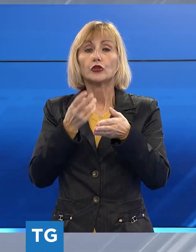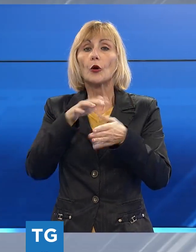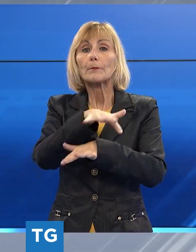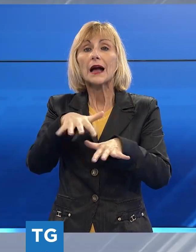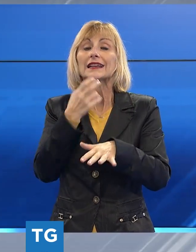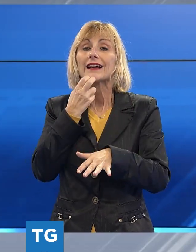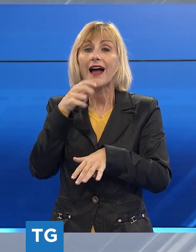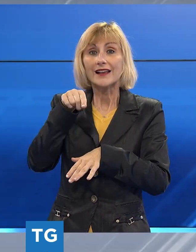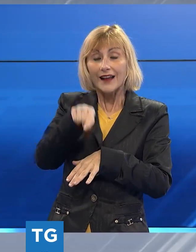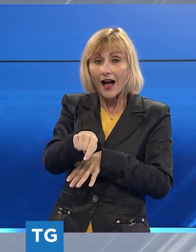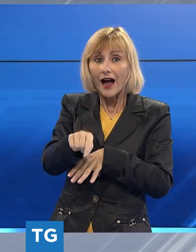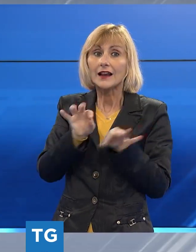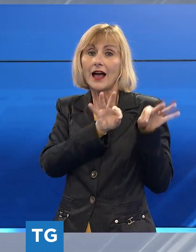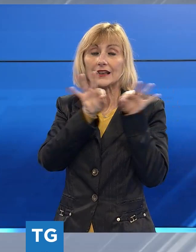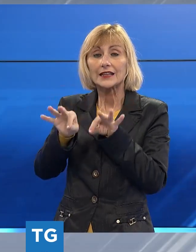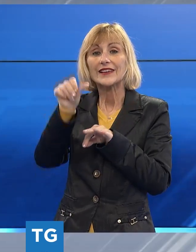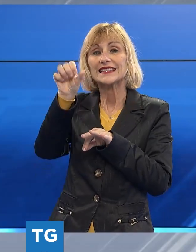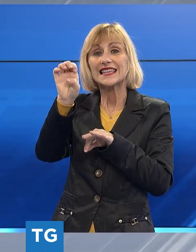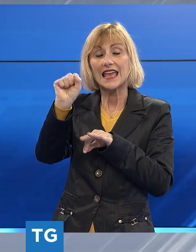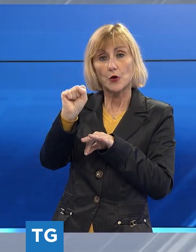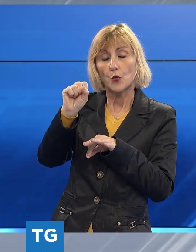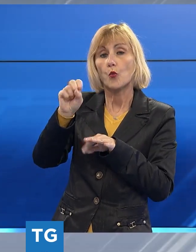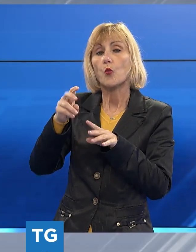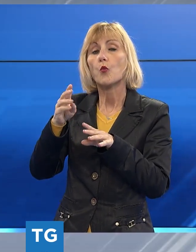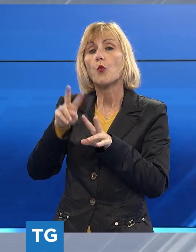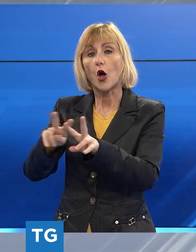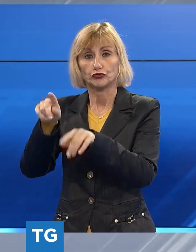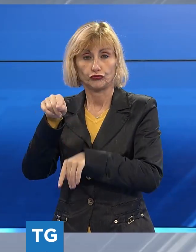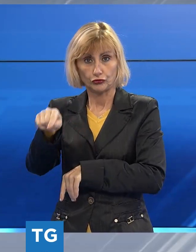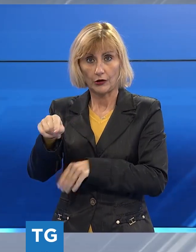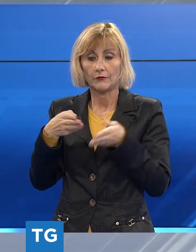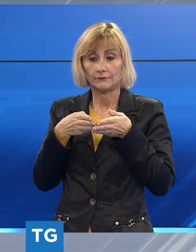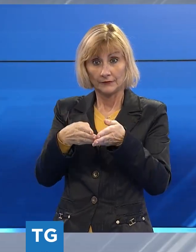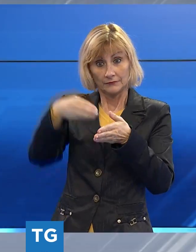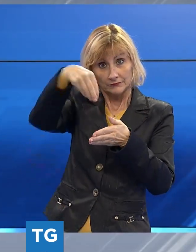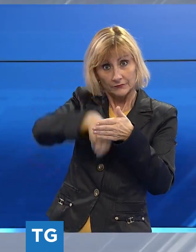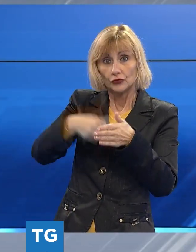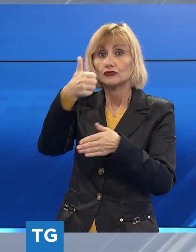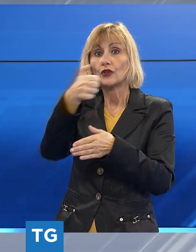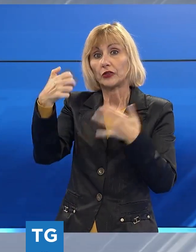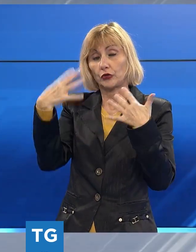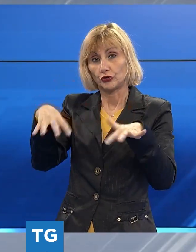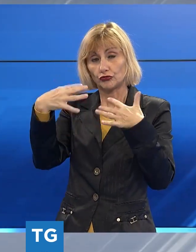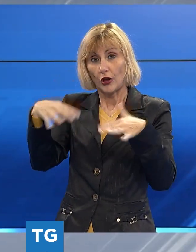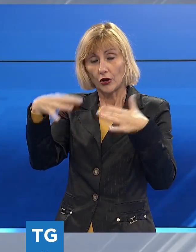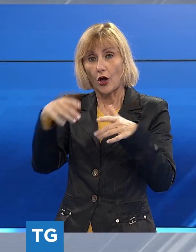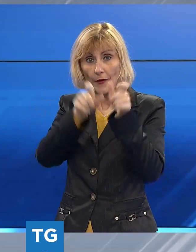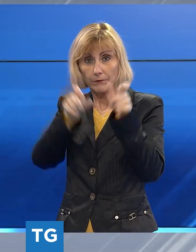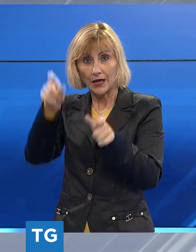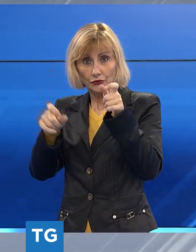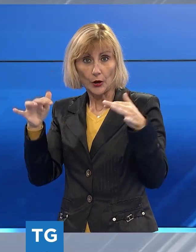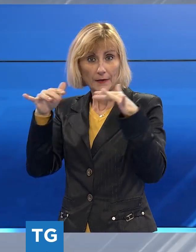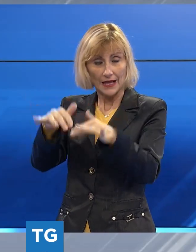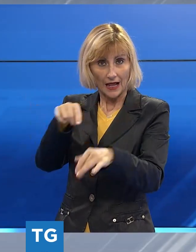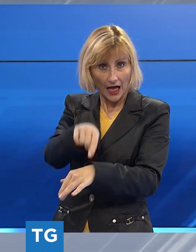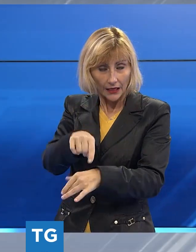ONG tedesca Sea-Watch. La Sea-Watch 5 con a bordo 119 migranti salvati in una missione di recupero